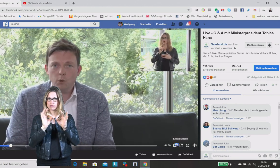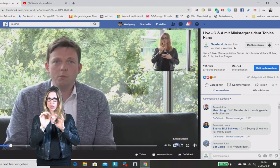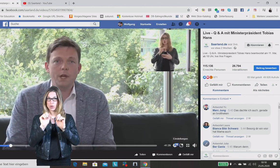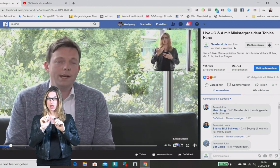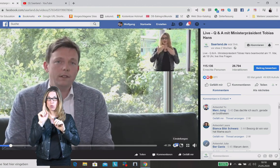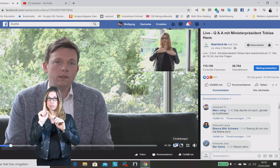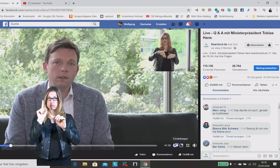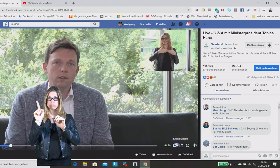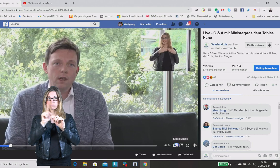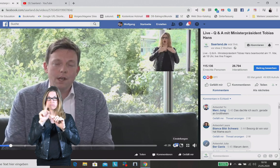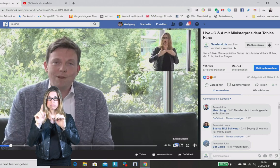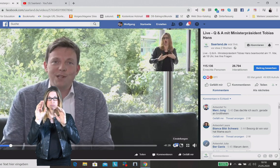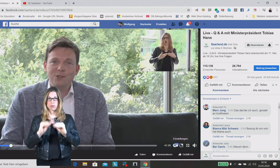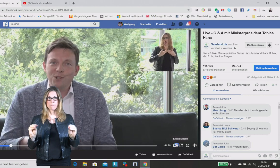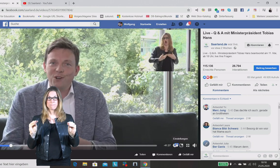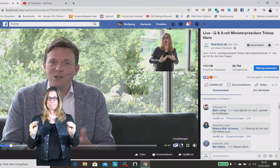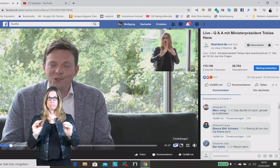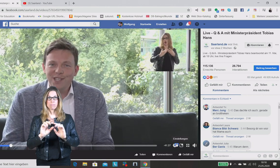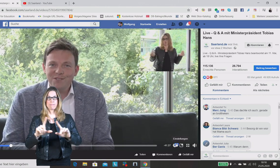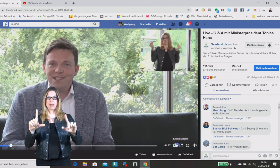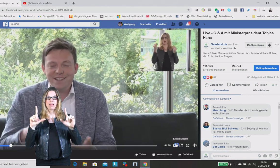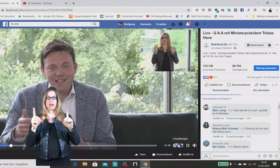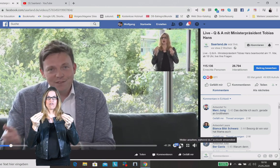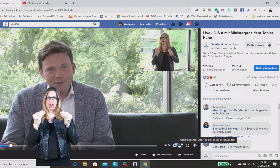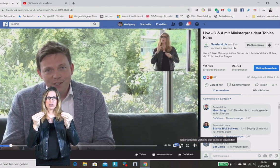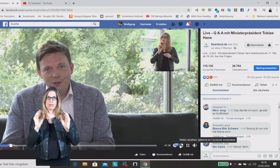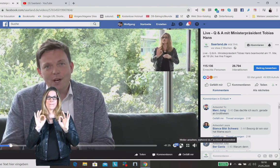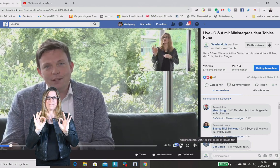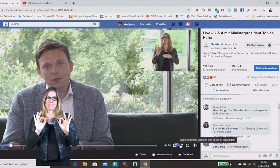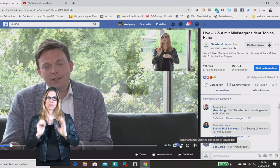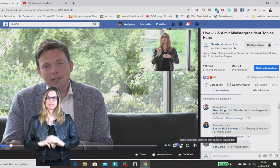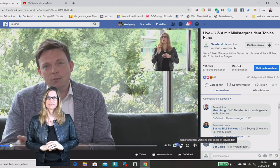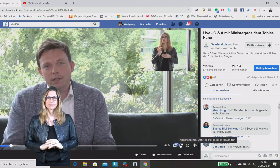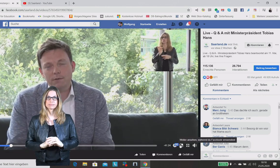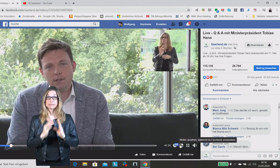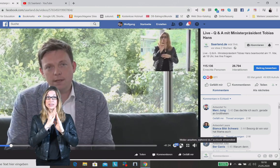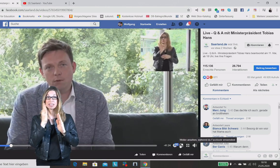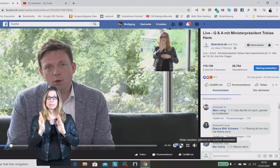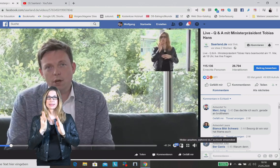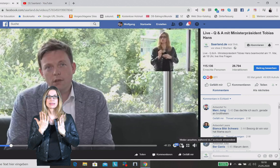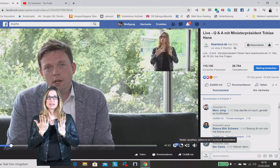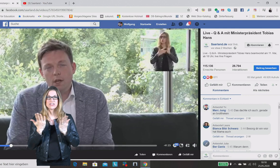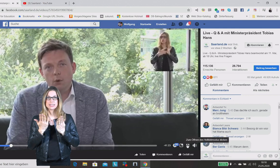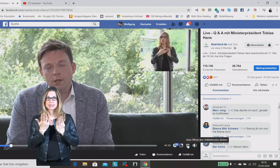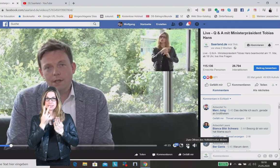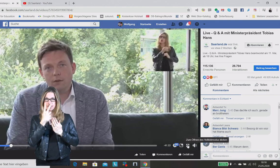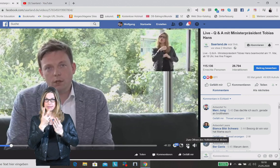Sie haben die tolle Qualität. Nebendran sehen Sie natürlich auch nochmal dieses